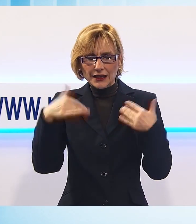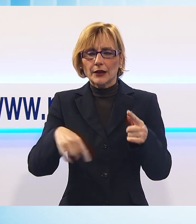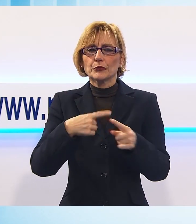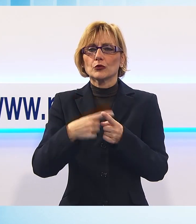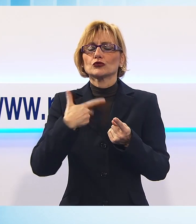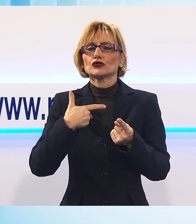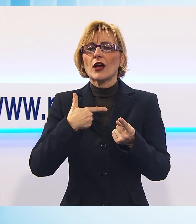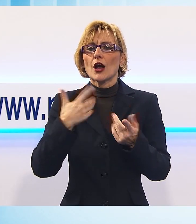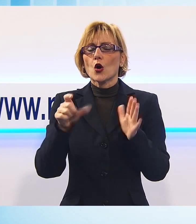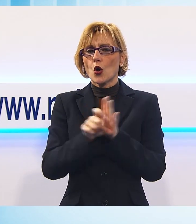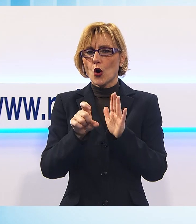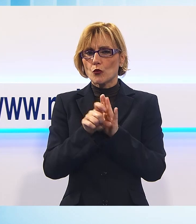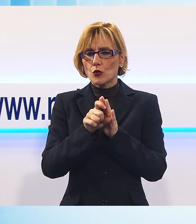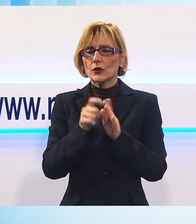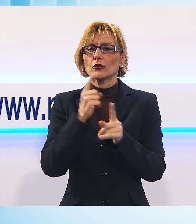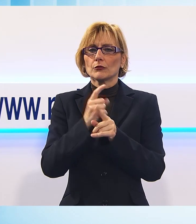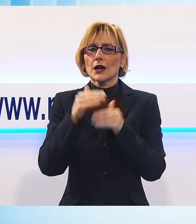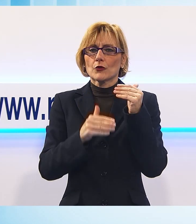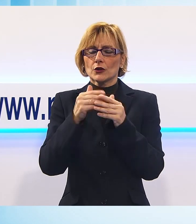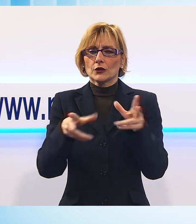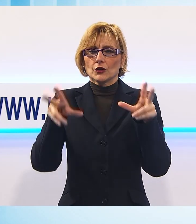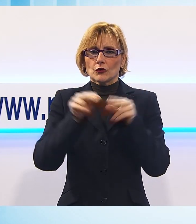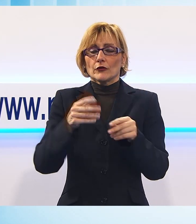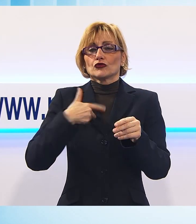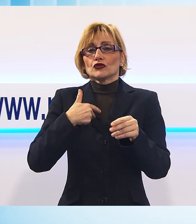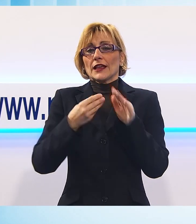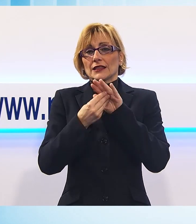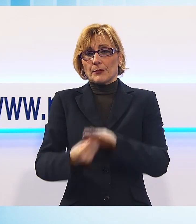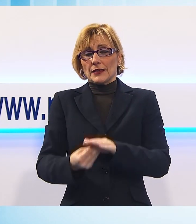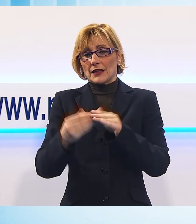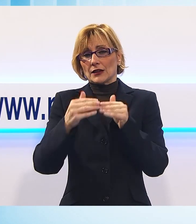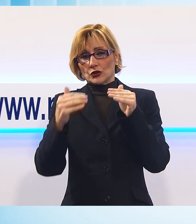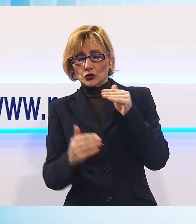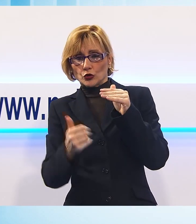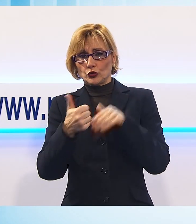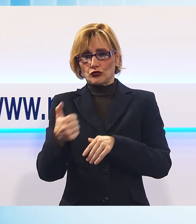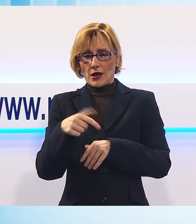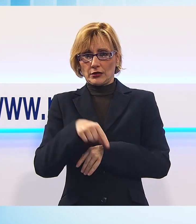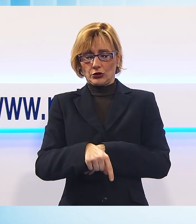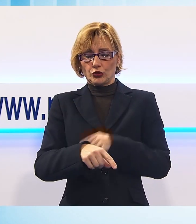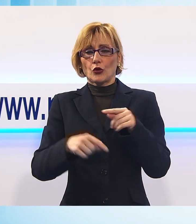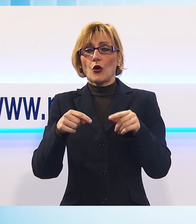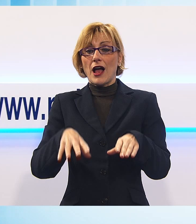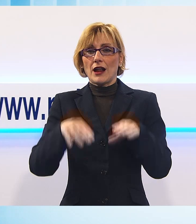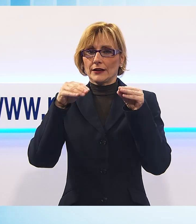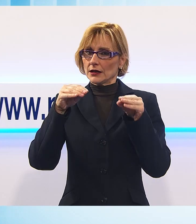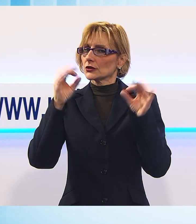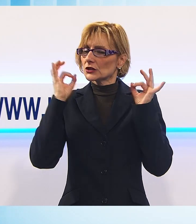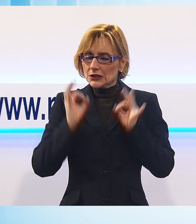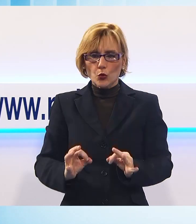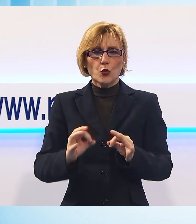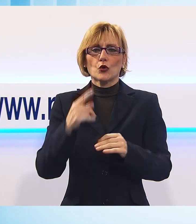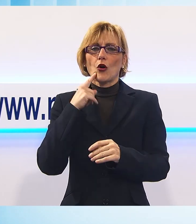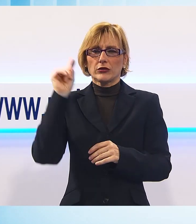comunale da ricostruire, siamo sotto i 100 dipendenti, i primi periodi non saranno facili, ma